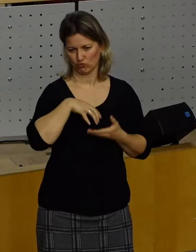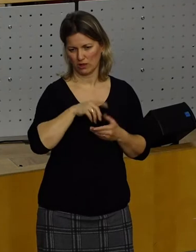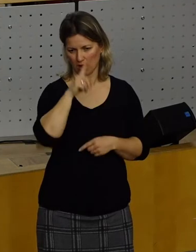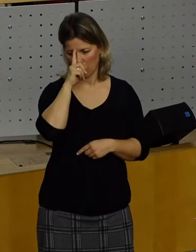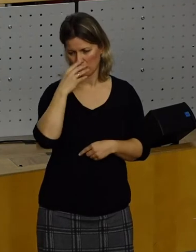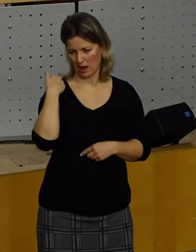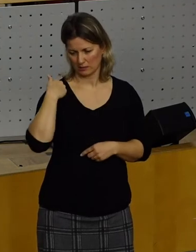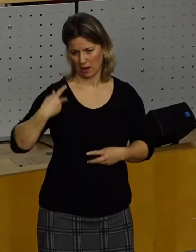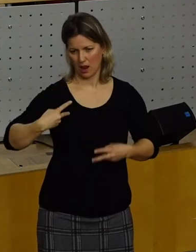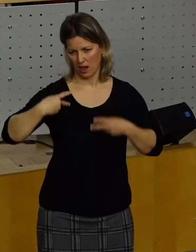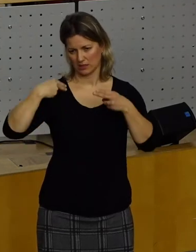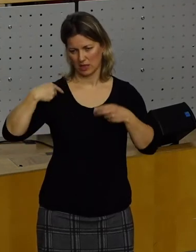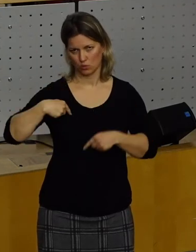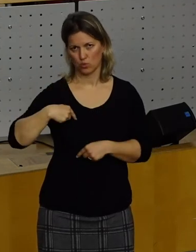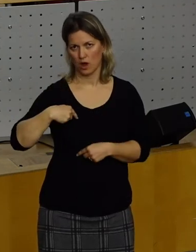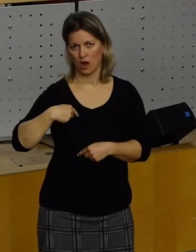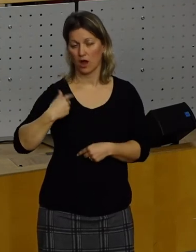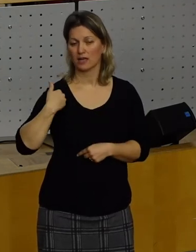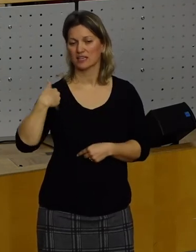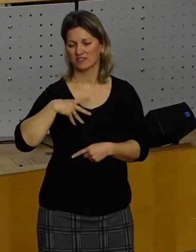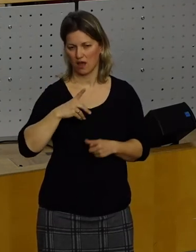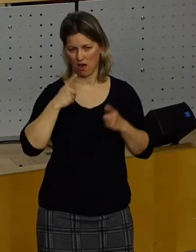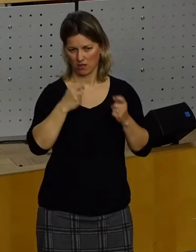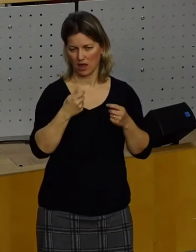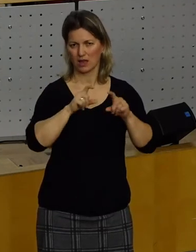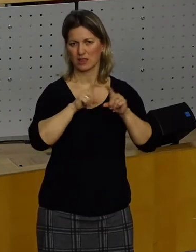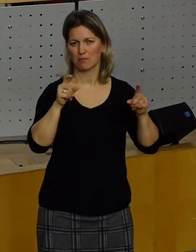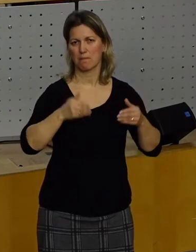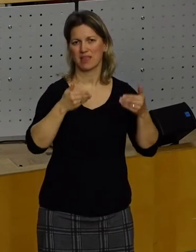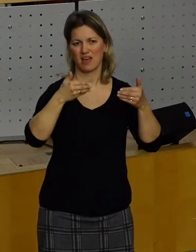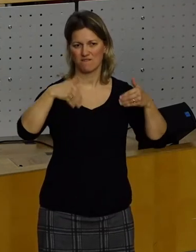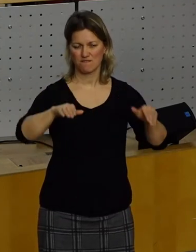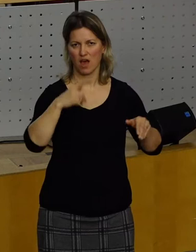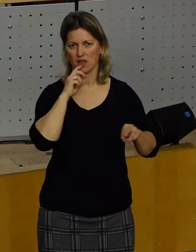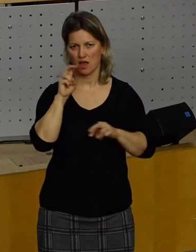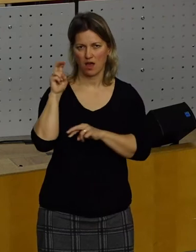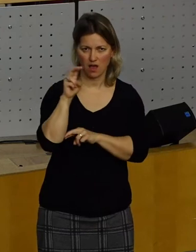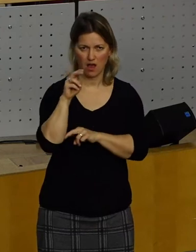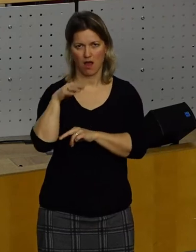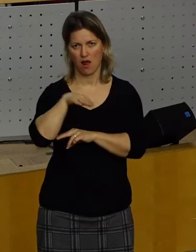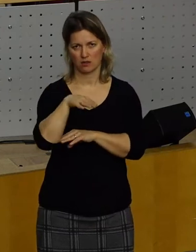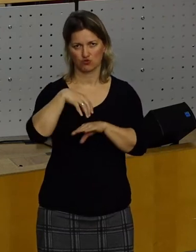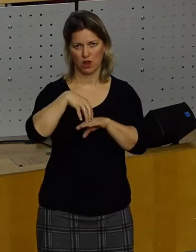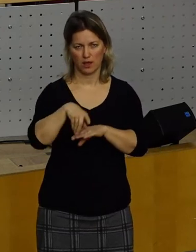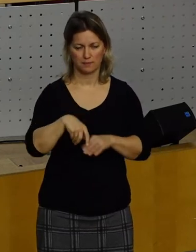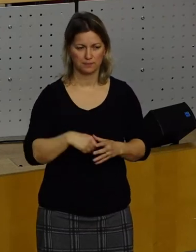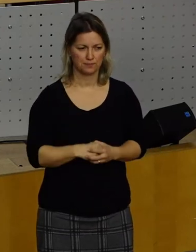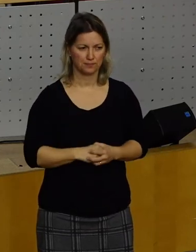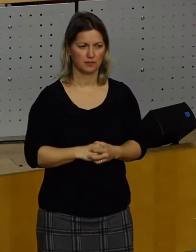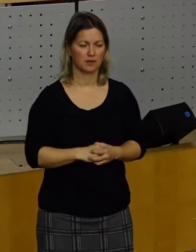letzten Legislaturperiode, einen Antrag barrierefreie Haltestellen. So, und dort hat der